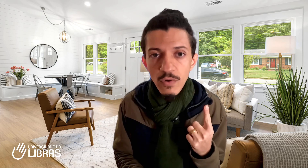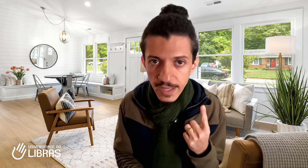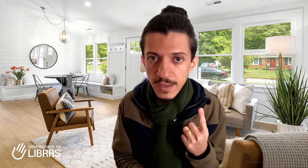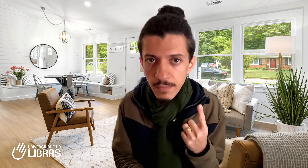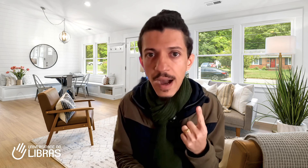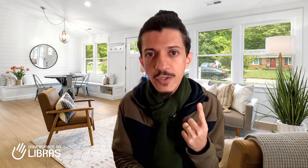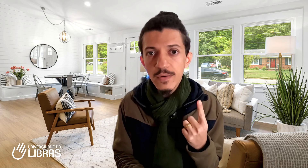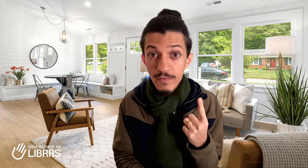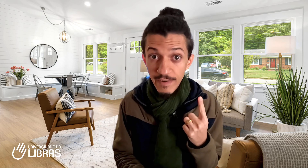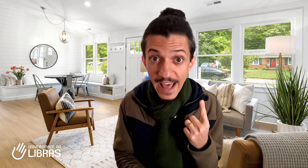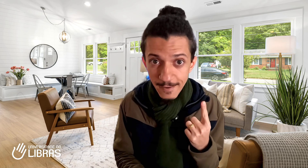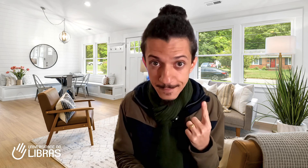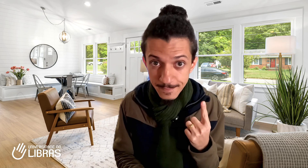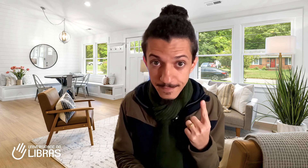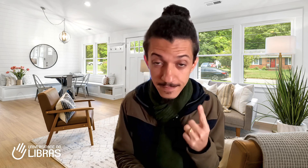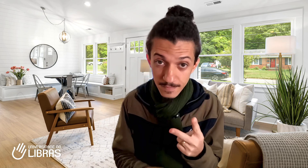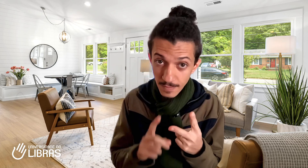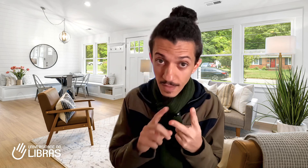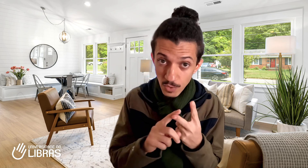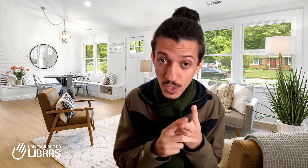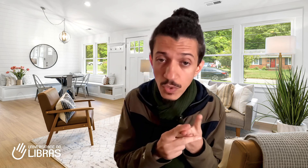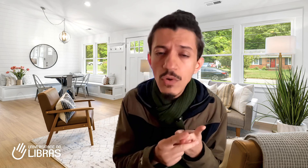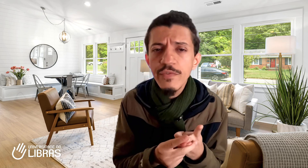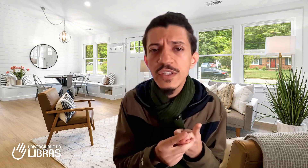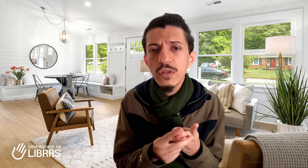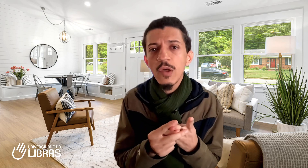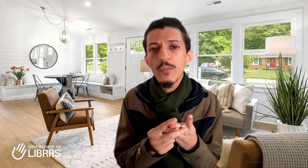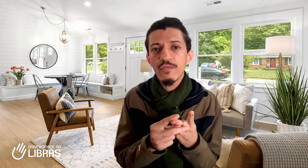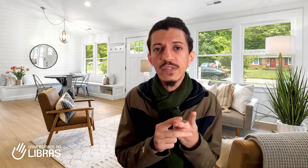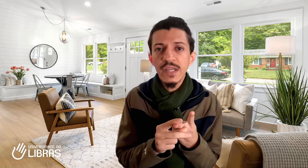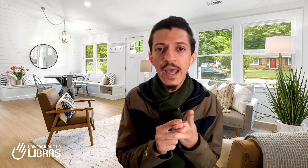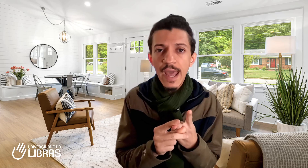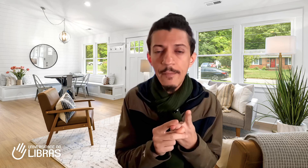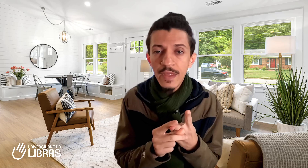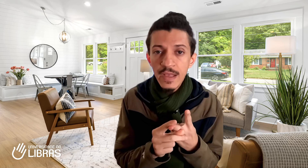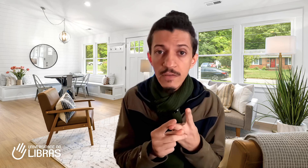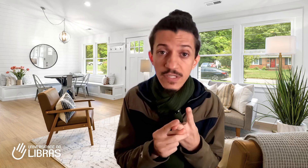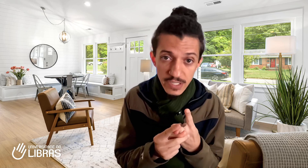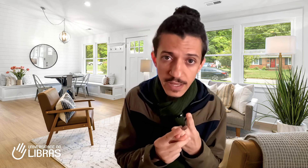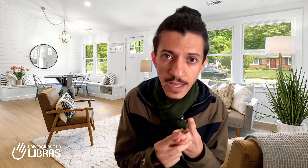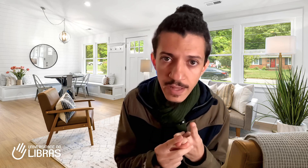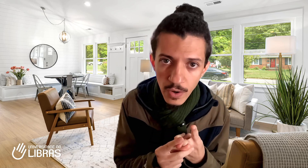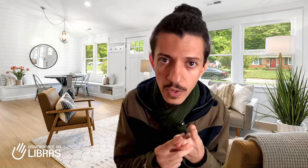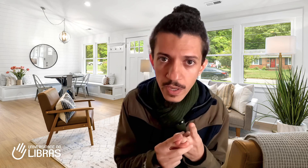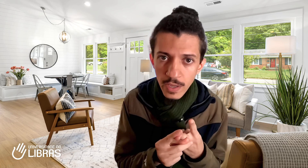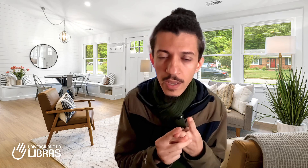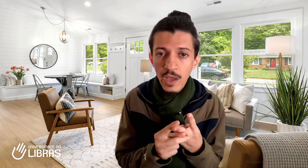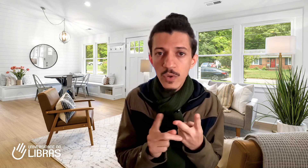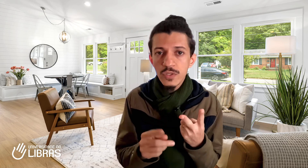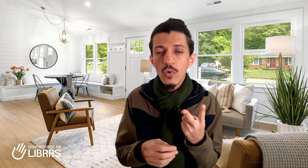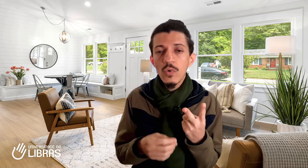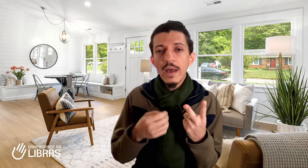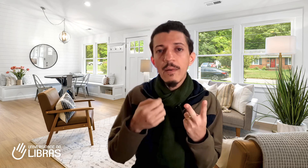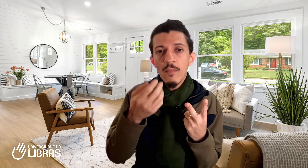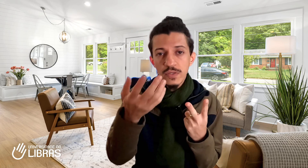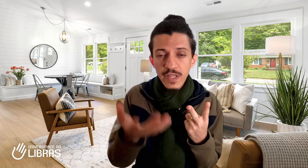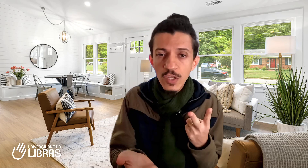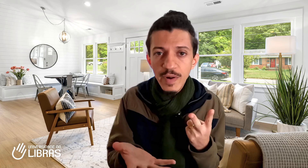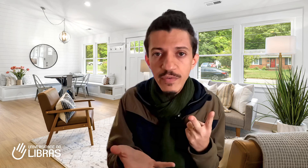link aqui embaixo. Vai lá! O segundo convite que eu tenho para você é você já entendeu que eu estou mostrando para você